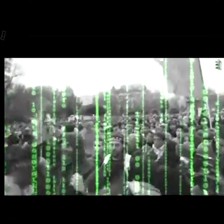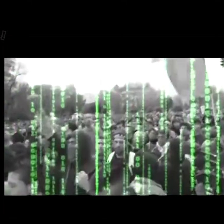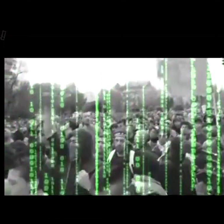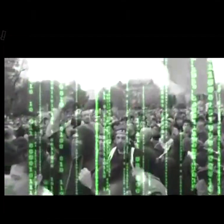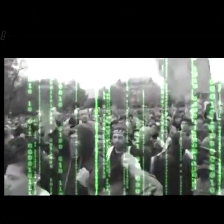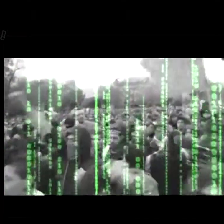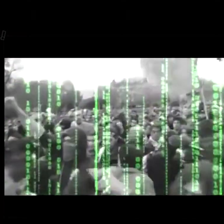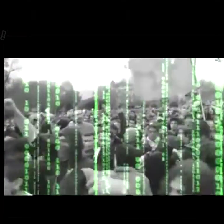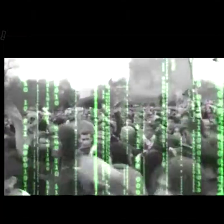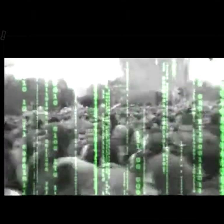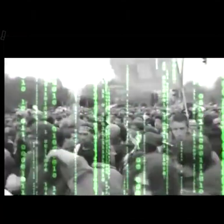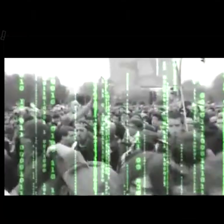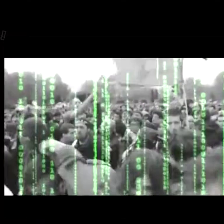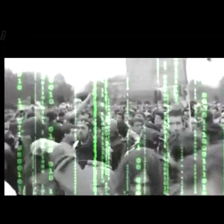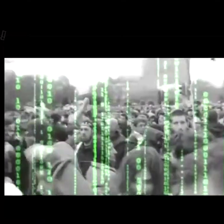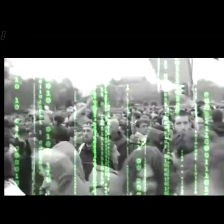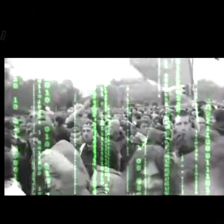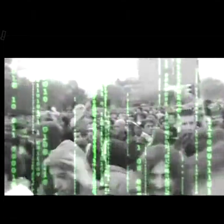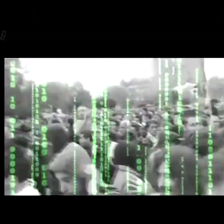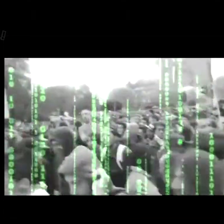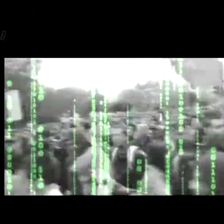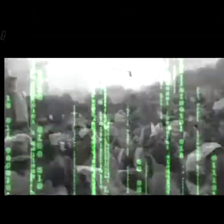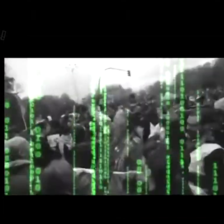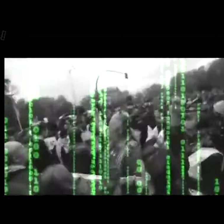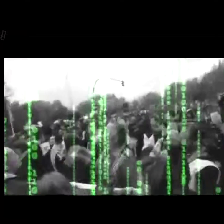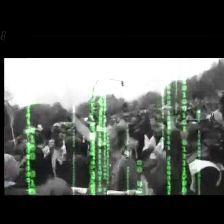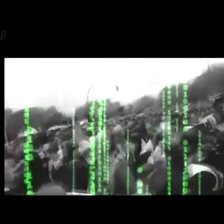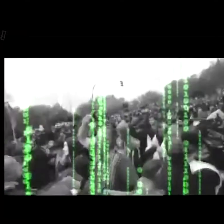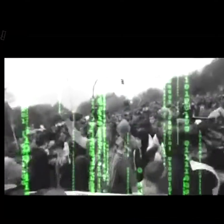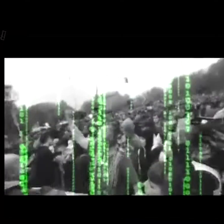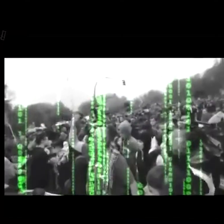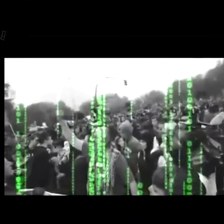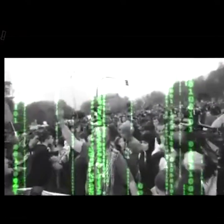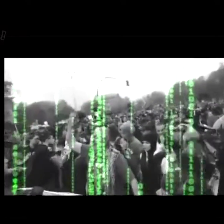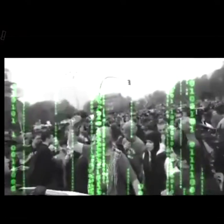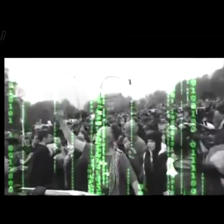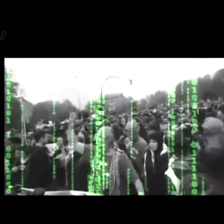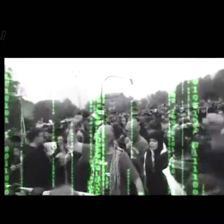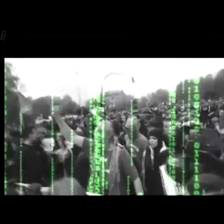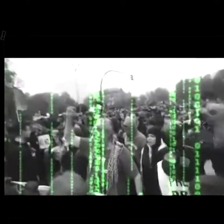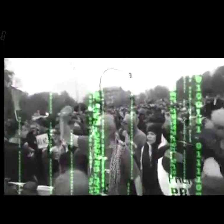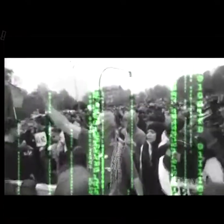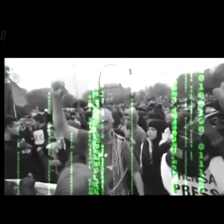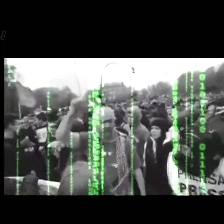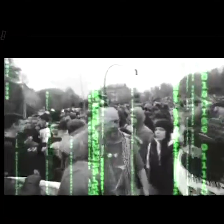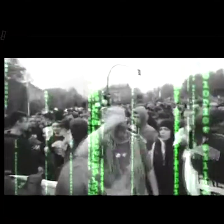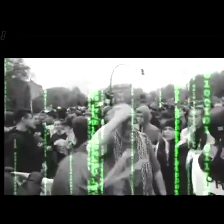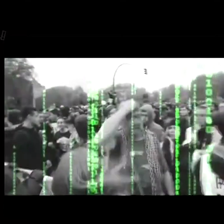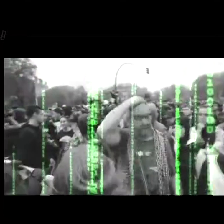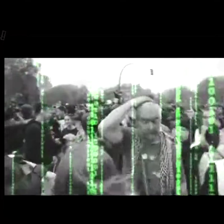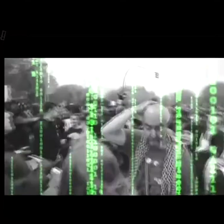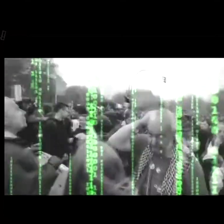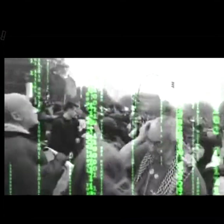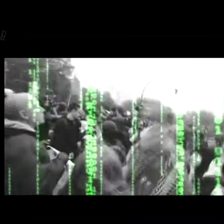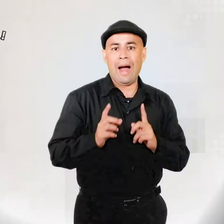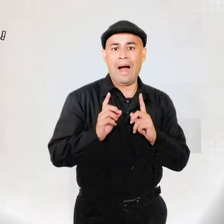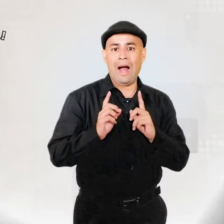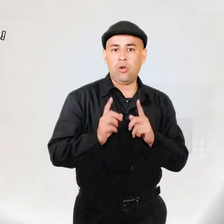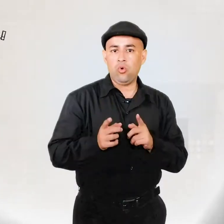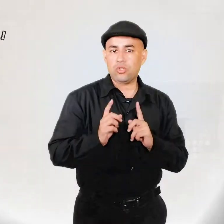buscar una capacidad o algún tipo de combinación de tecnologías y tácticas que les permitiera obtener una ventaja sobre su adversario. Algunos